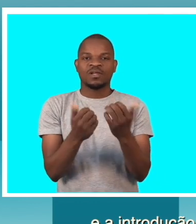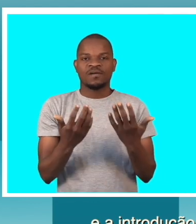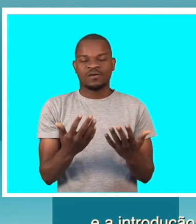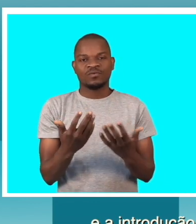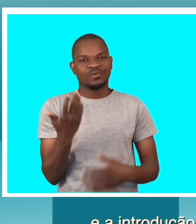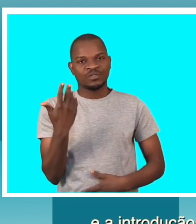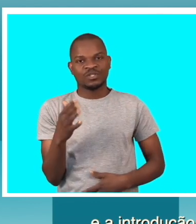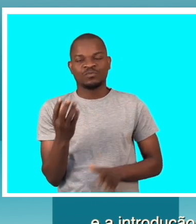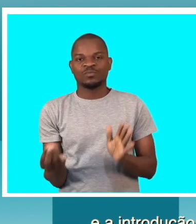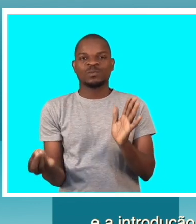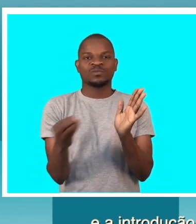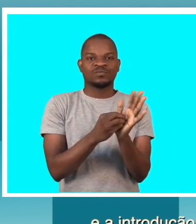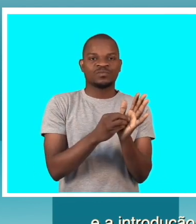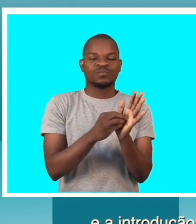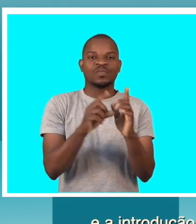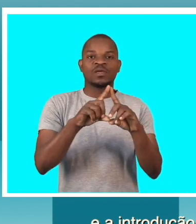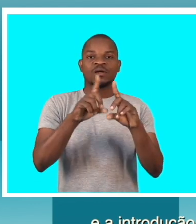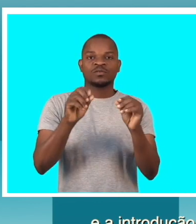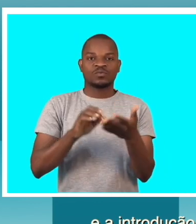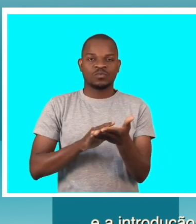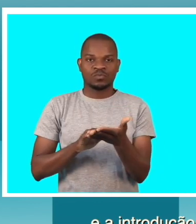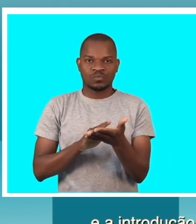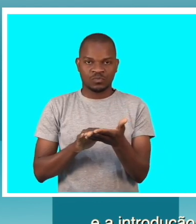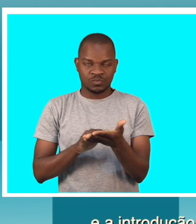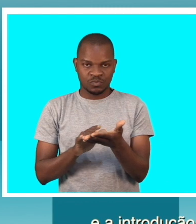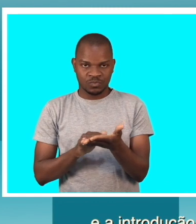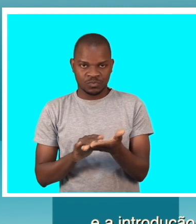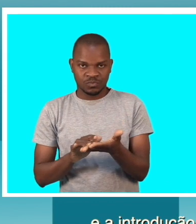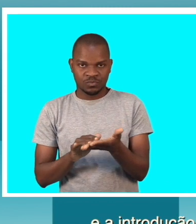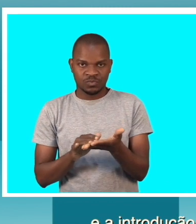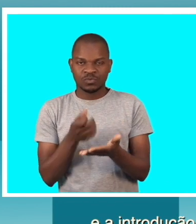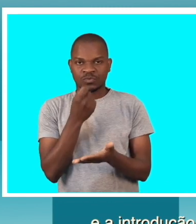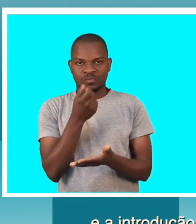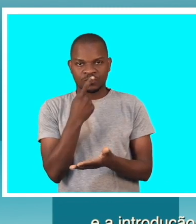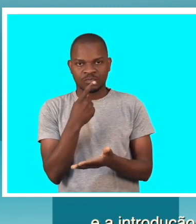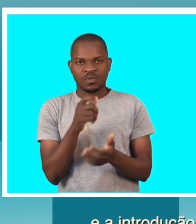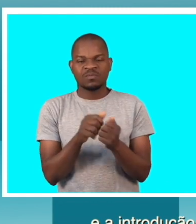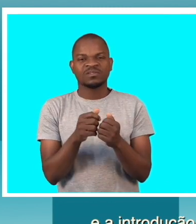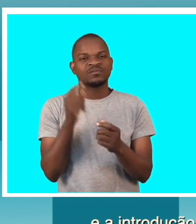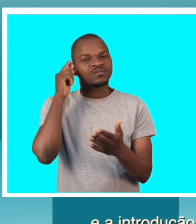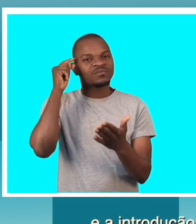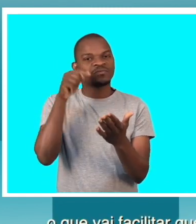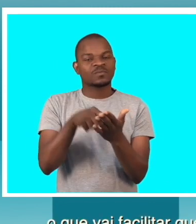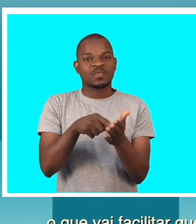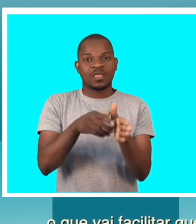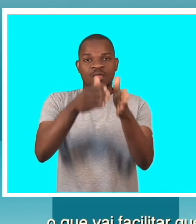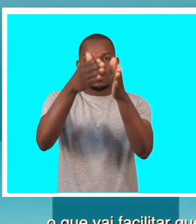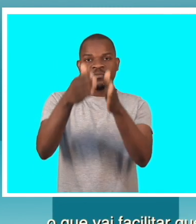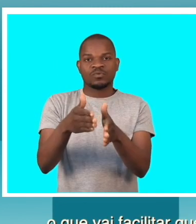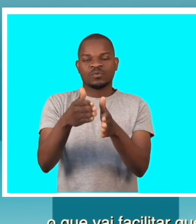das etiquetas em grafia braile, ou dos rótulos em grafia braile, isso vai facilitar com que a pessoa